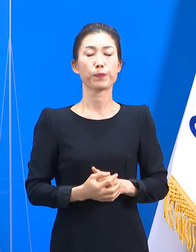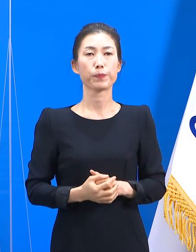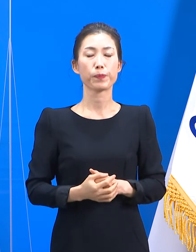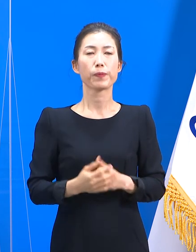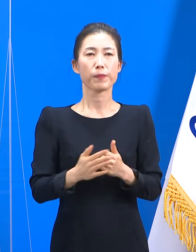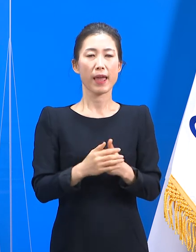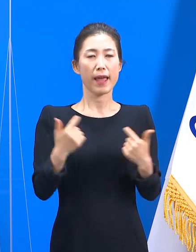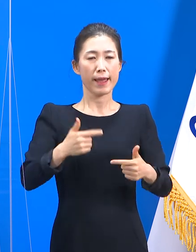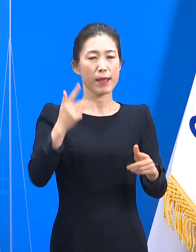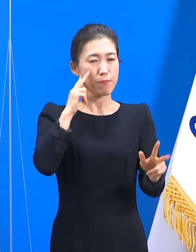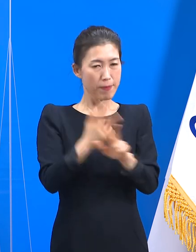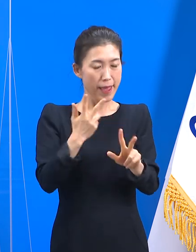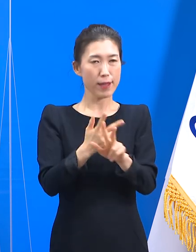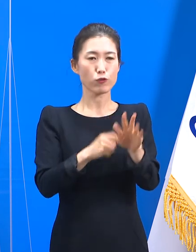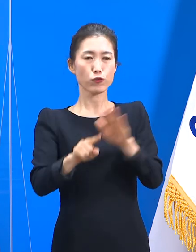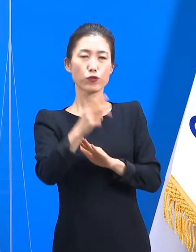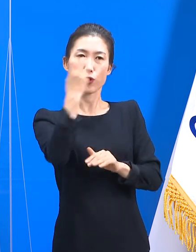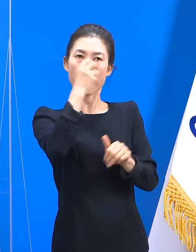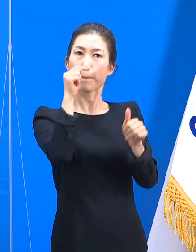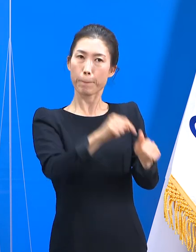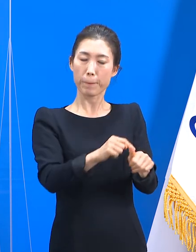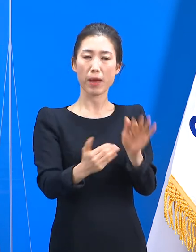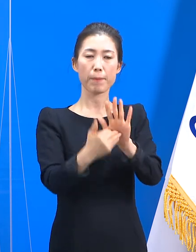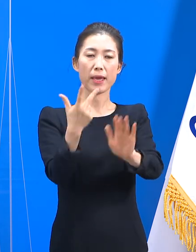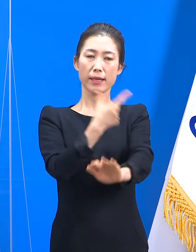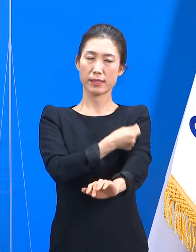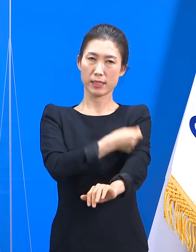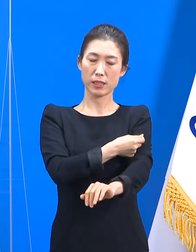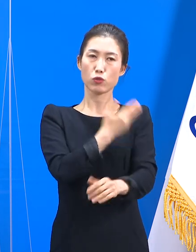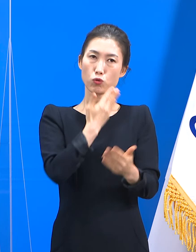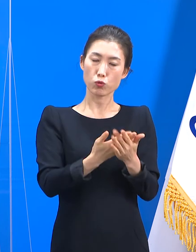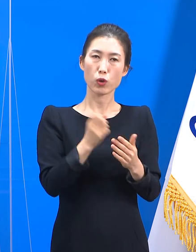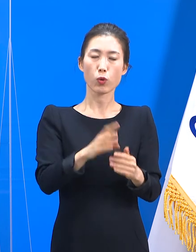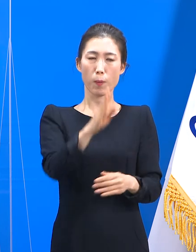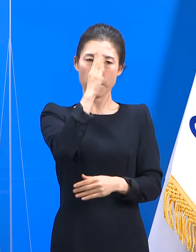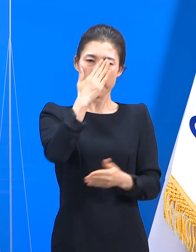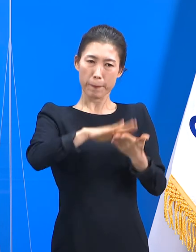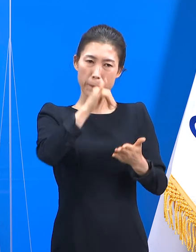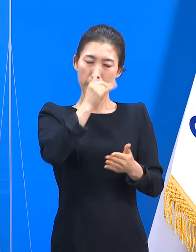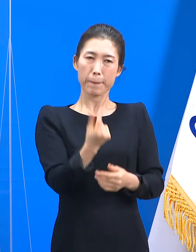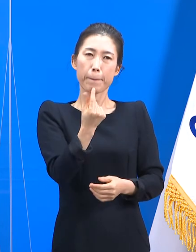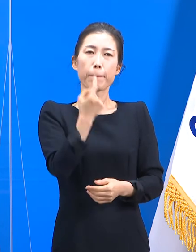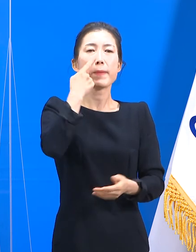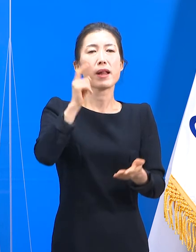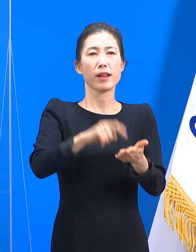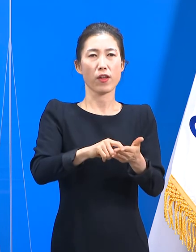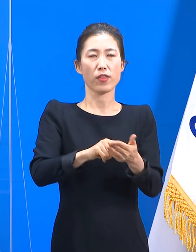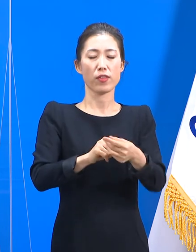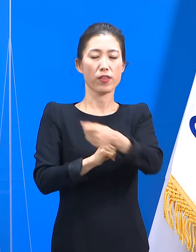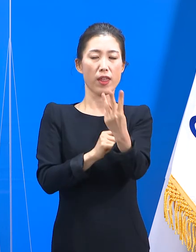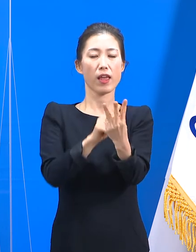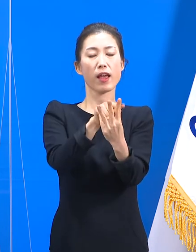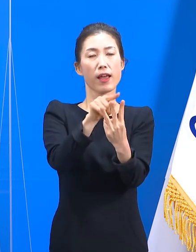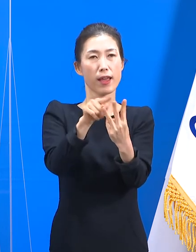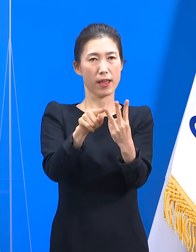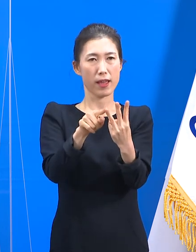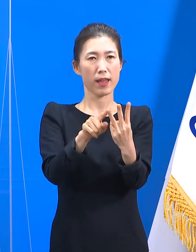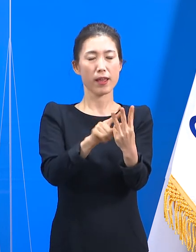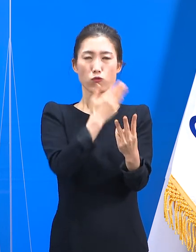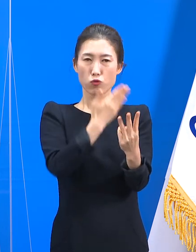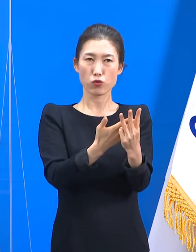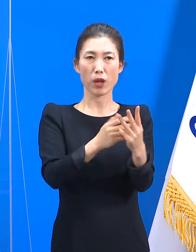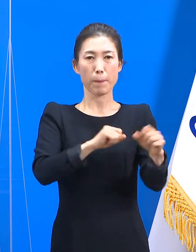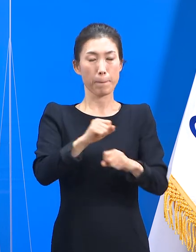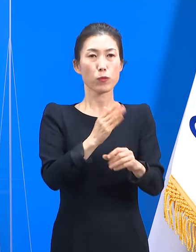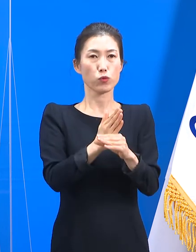주기적 선제검사, 백신 접종, 유증상자 조기 발견 캠페인 이렇게 세 가지 무기를 사용하여